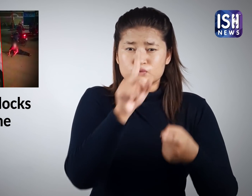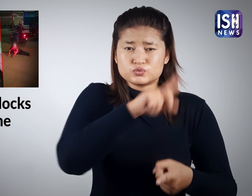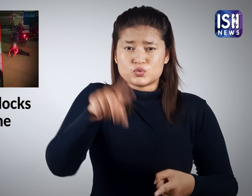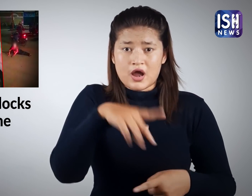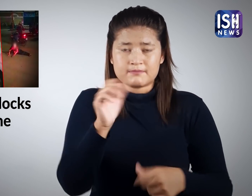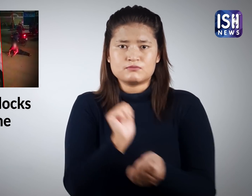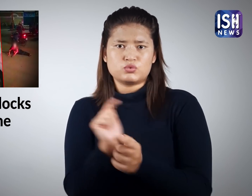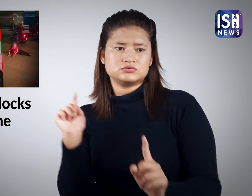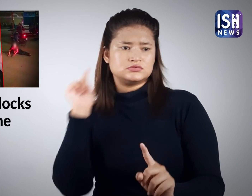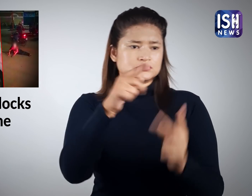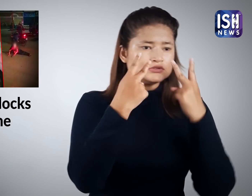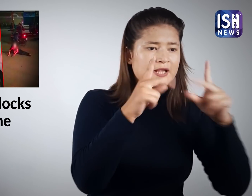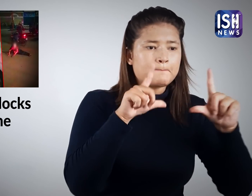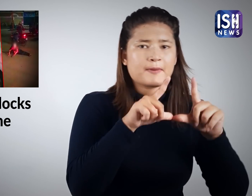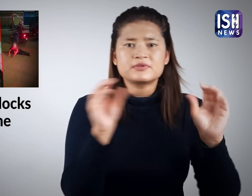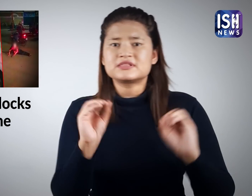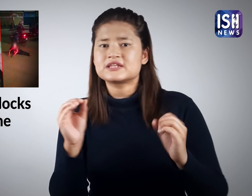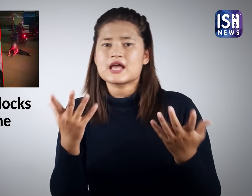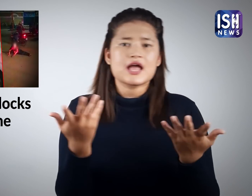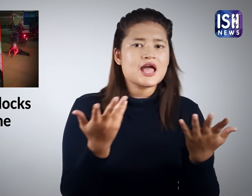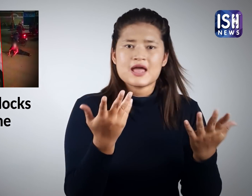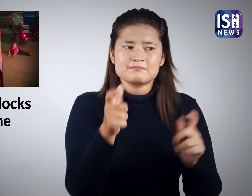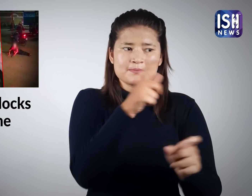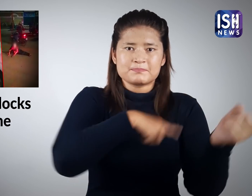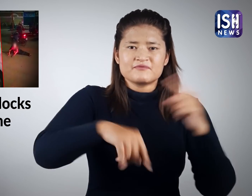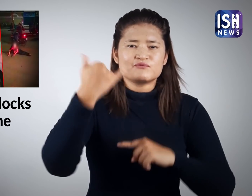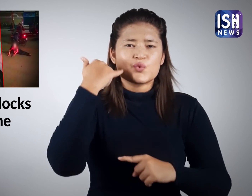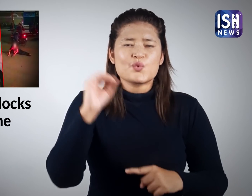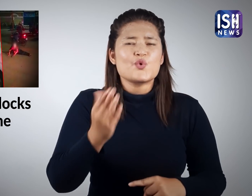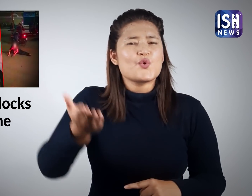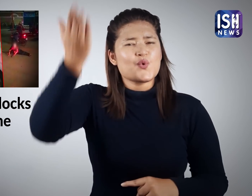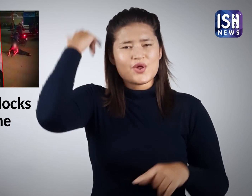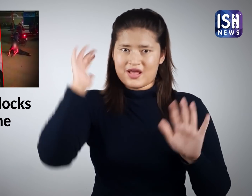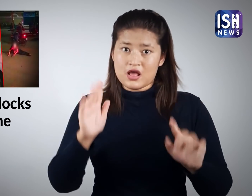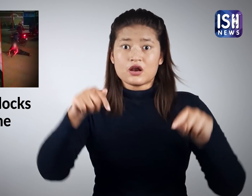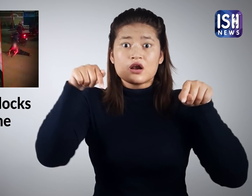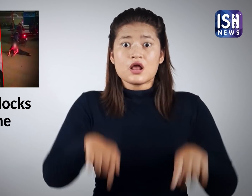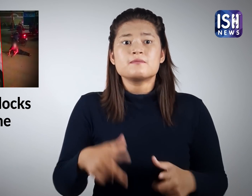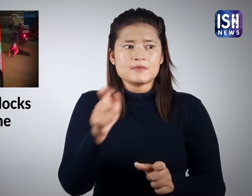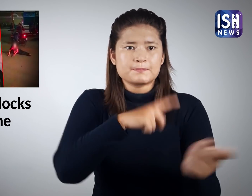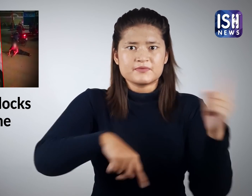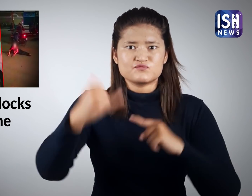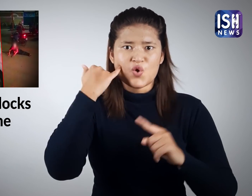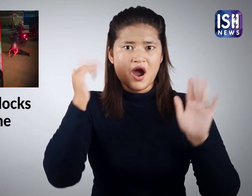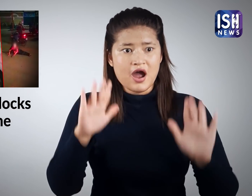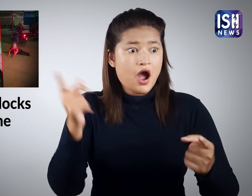जाती है।